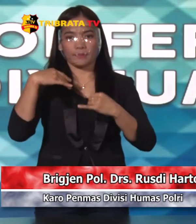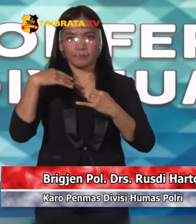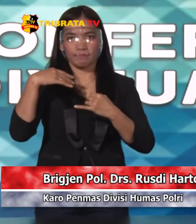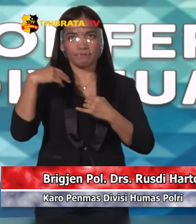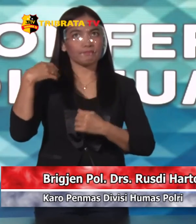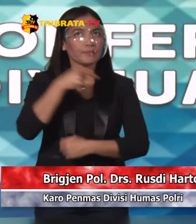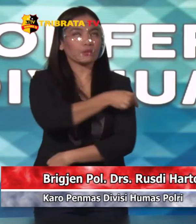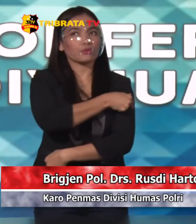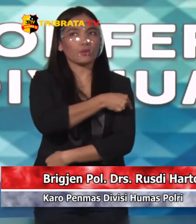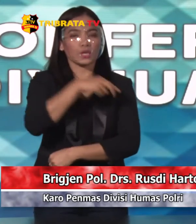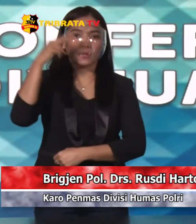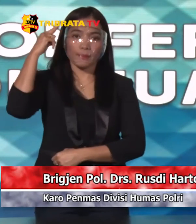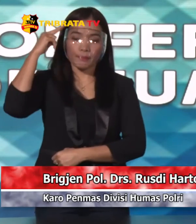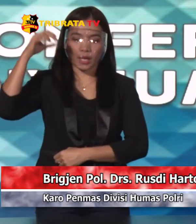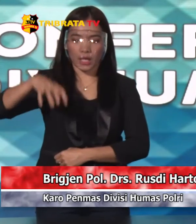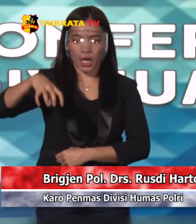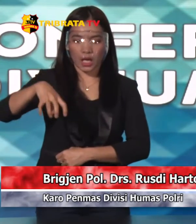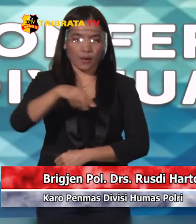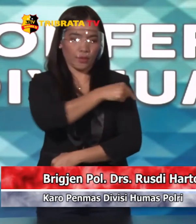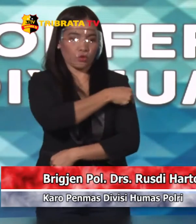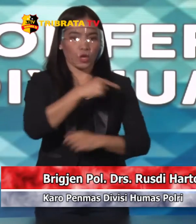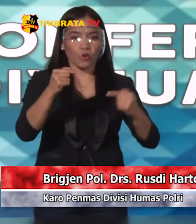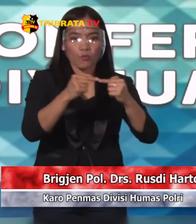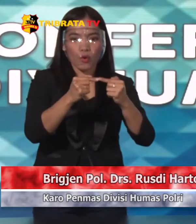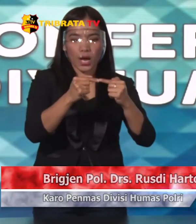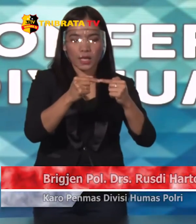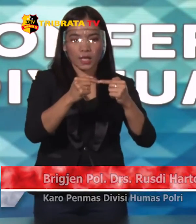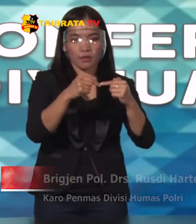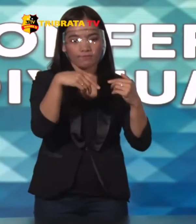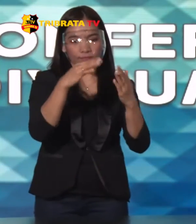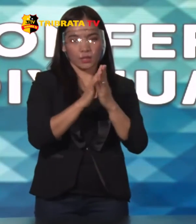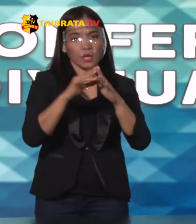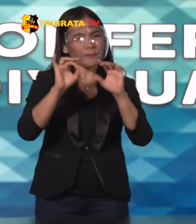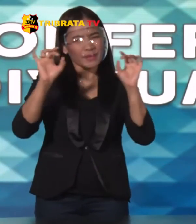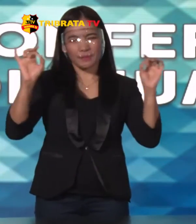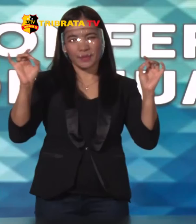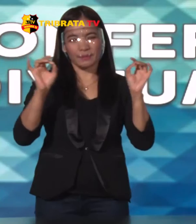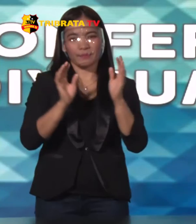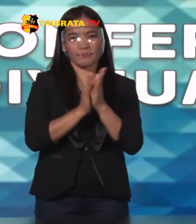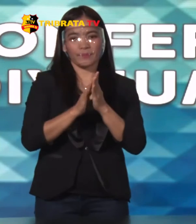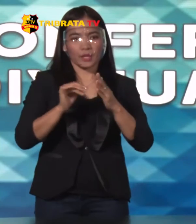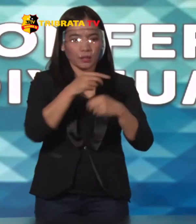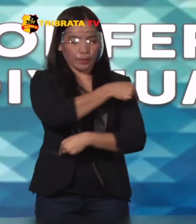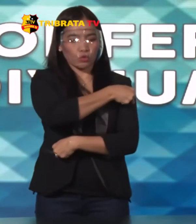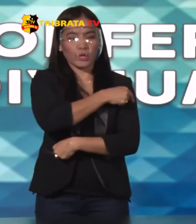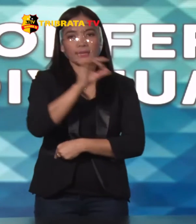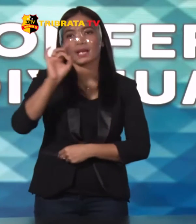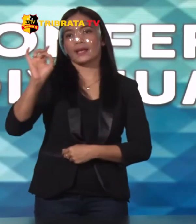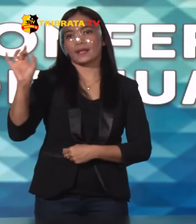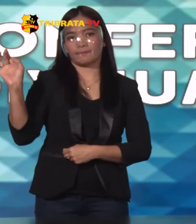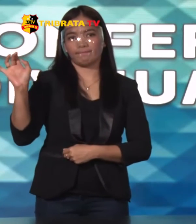Ada dinas perhubungan Maupun potensi-potensi Yang ada di masyarakat lainnya